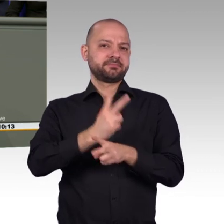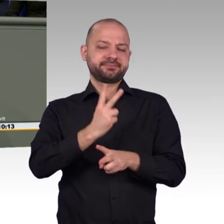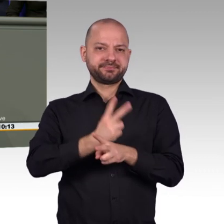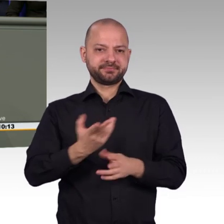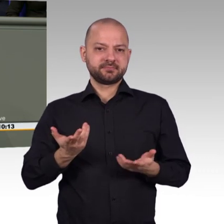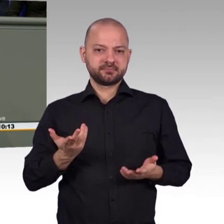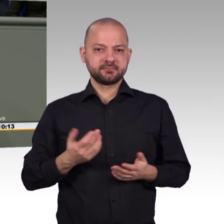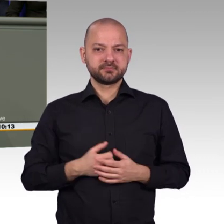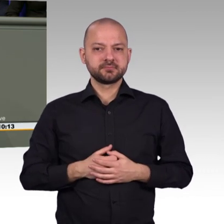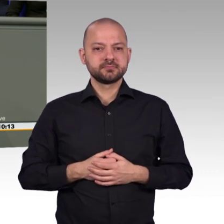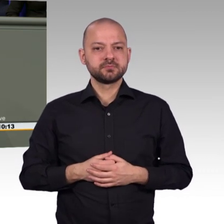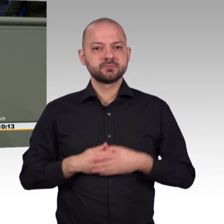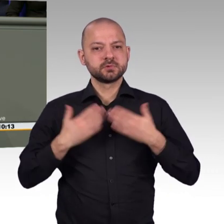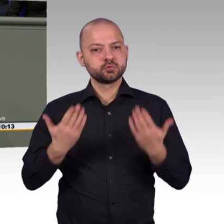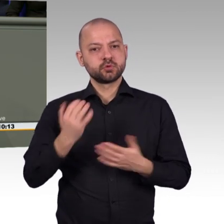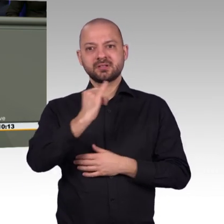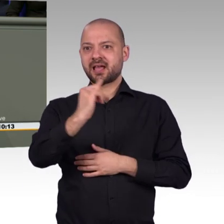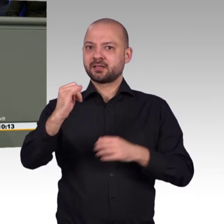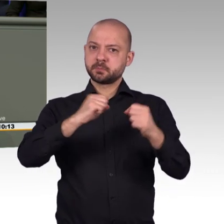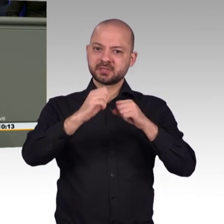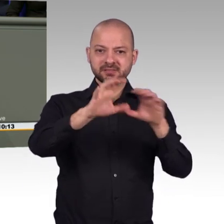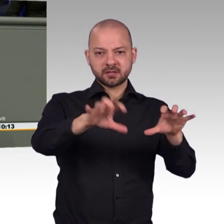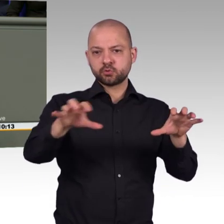Ohren nach einer Mammutaufgabe von einem Heer von Beratern.